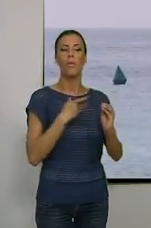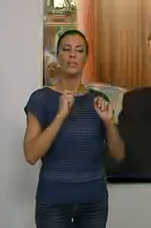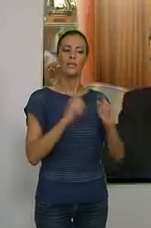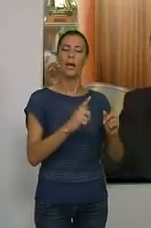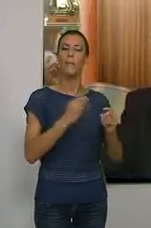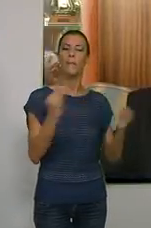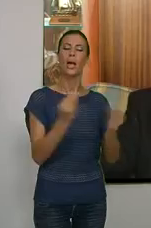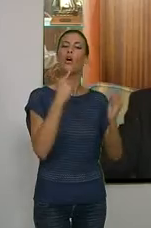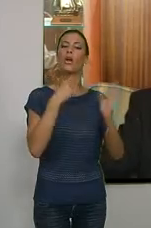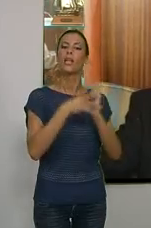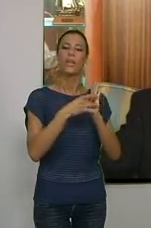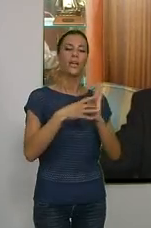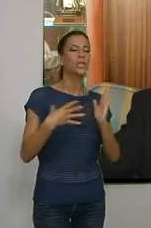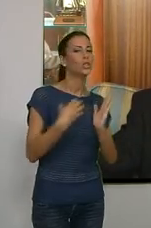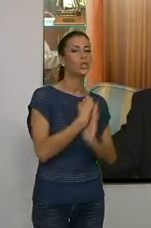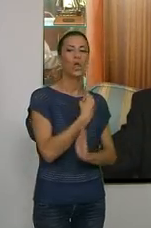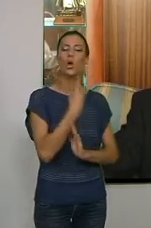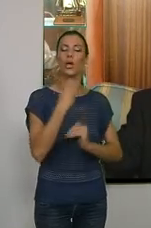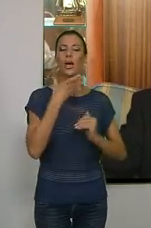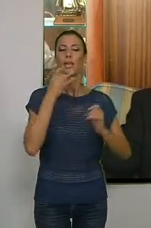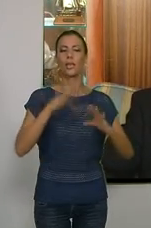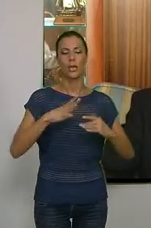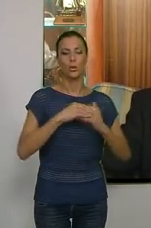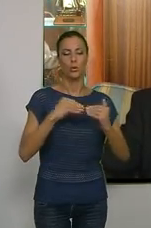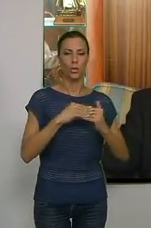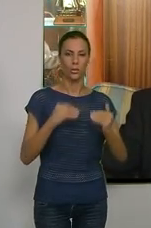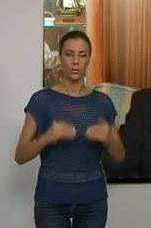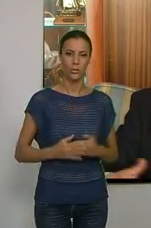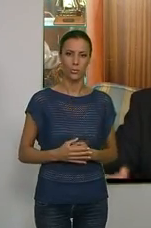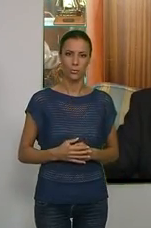mayor calidad de servicio a todos los usuarios.